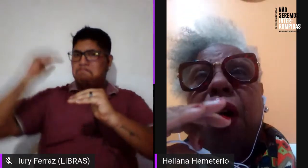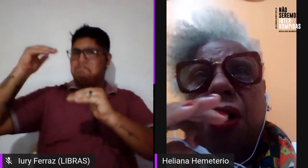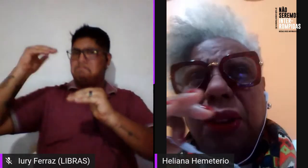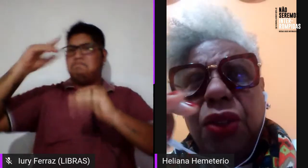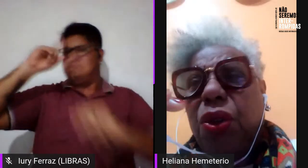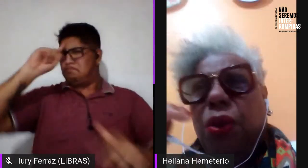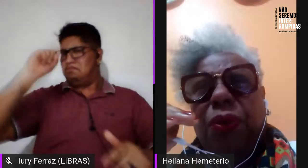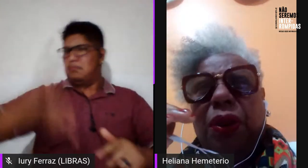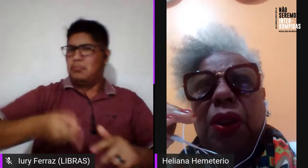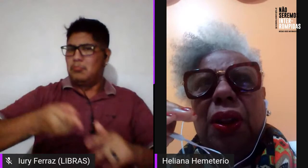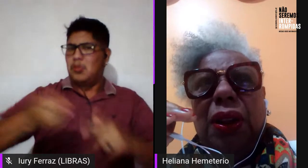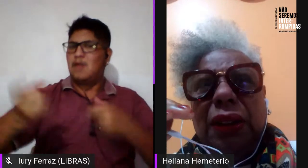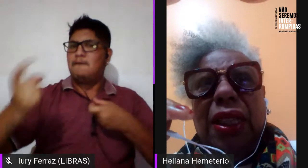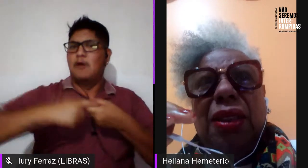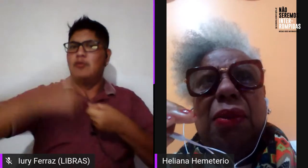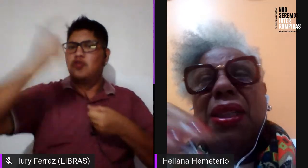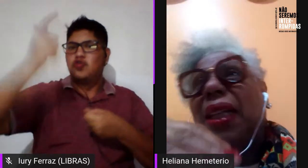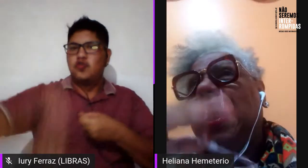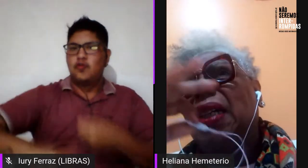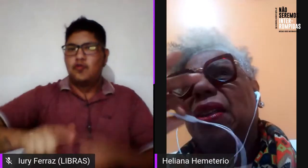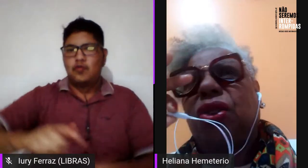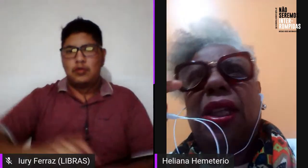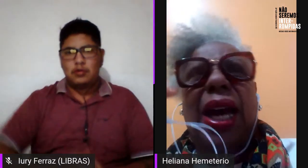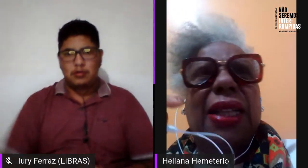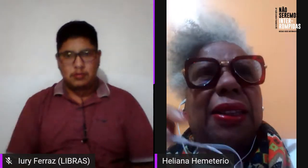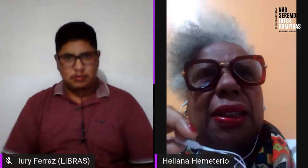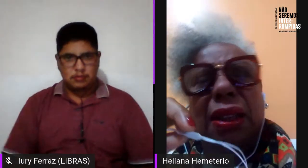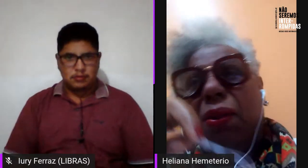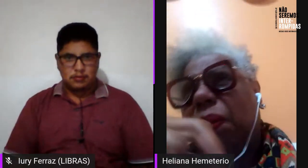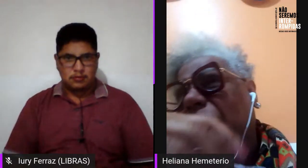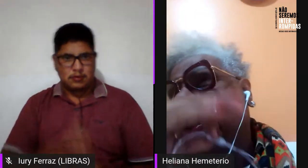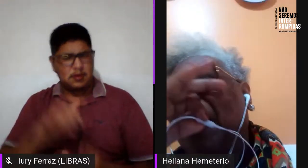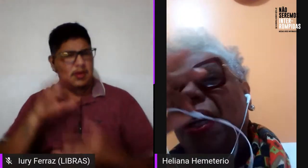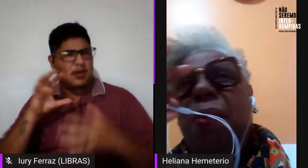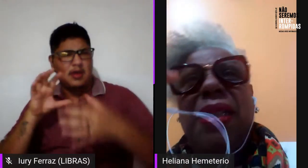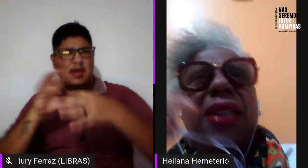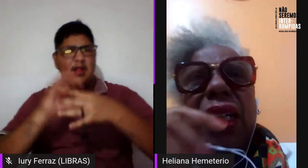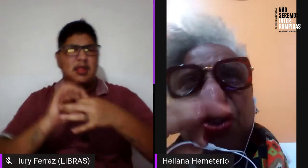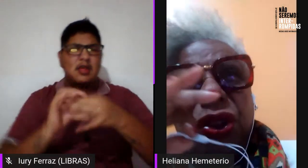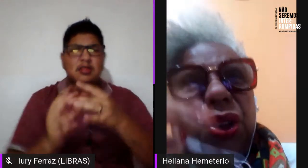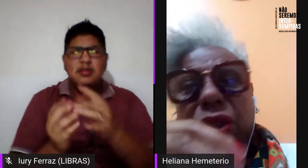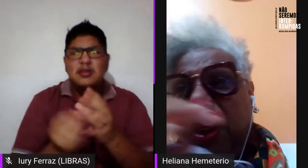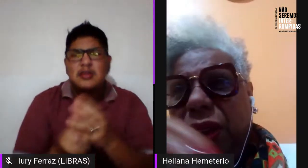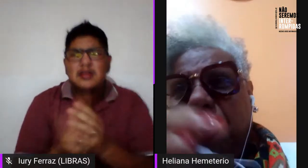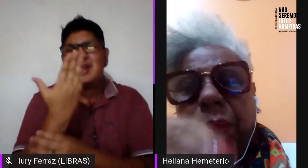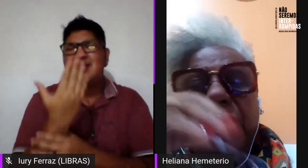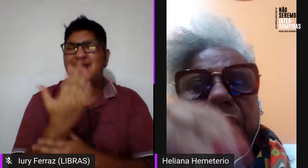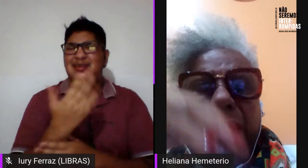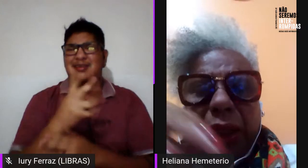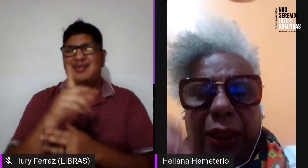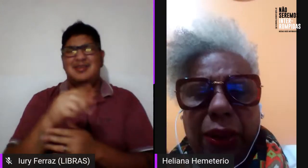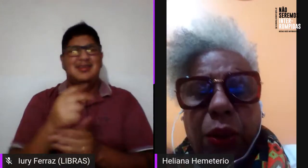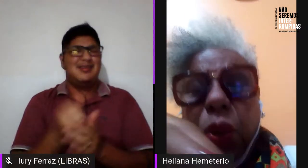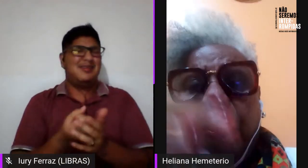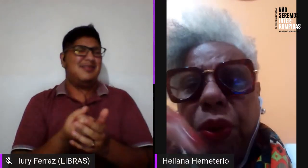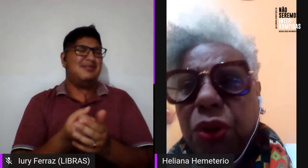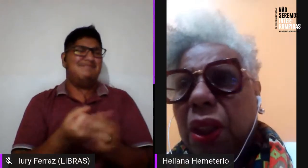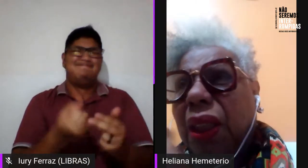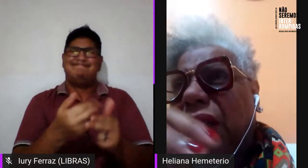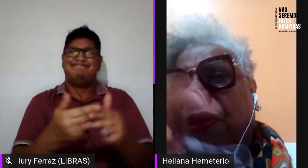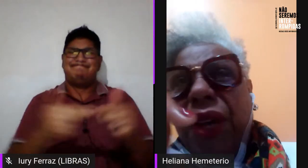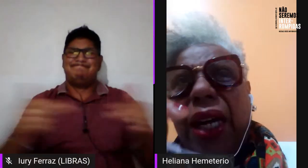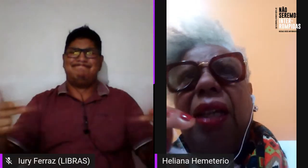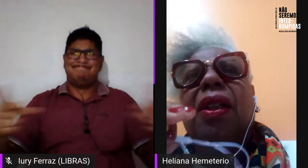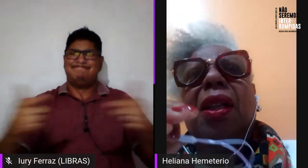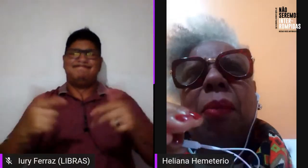-chuvas, voltem de novo, são as alianças que nascem, são uma série de grupos